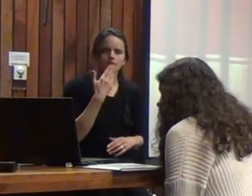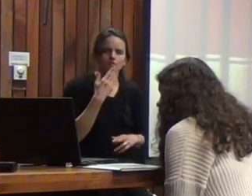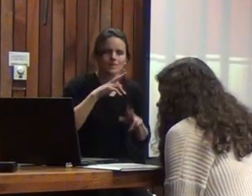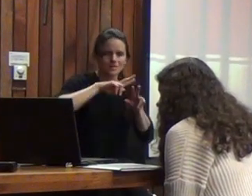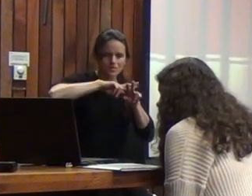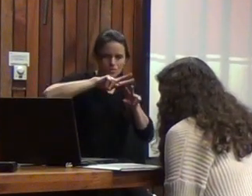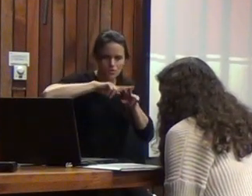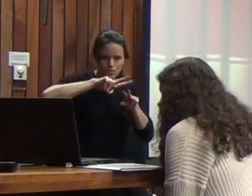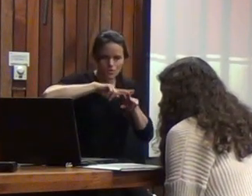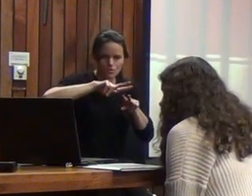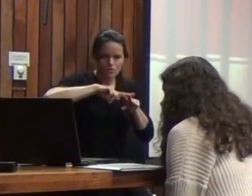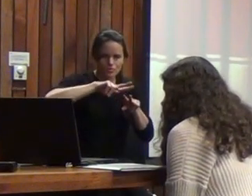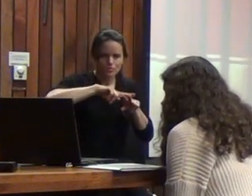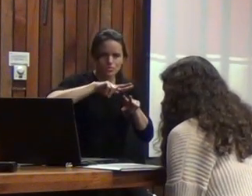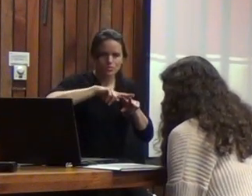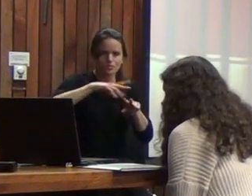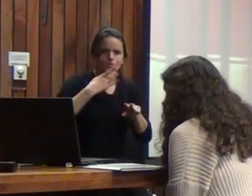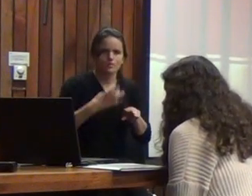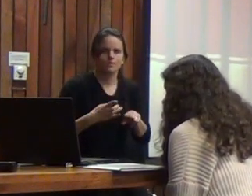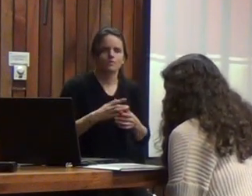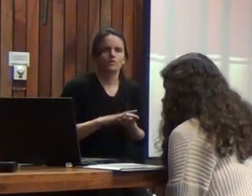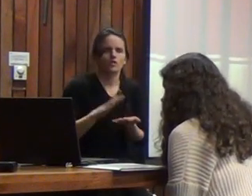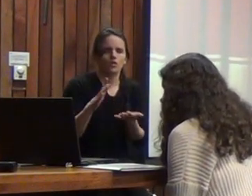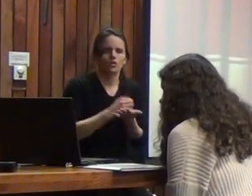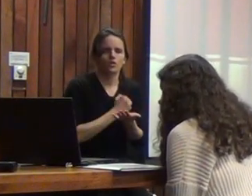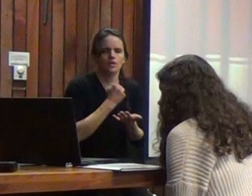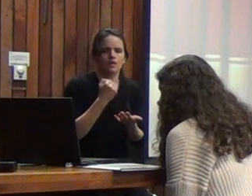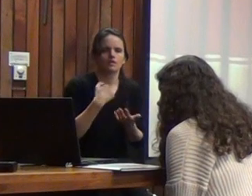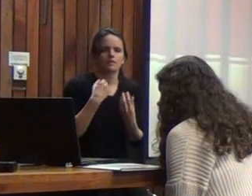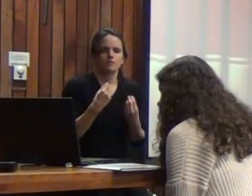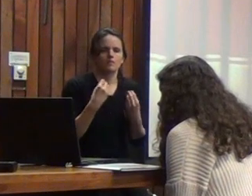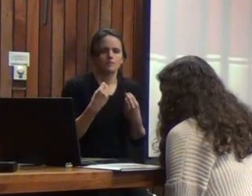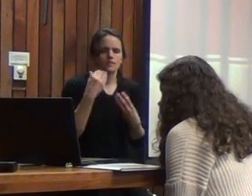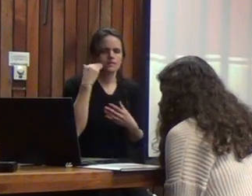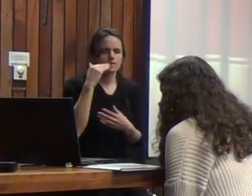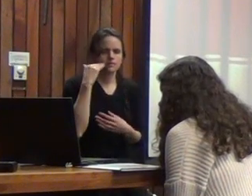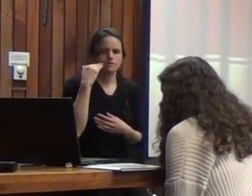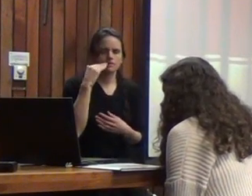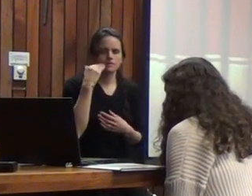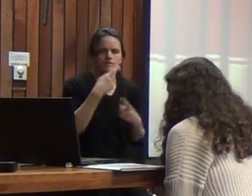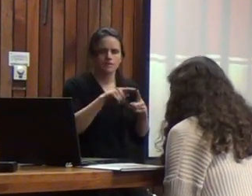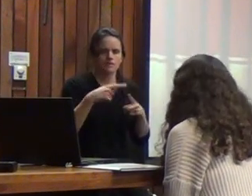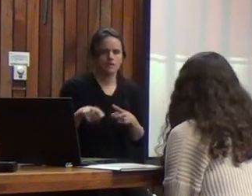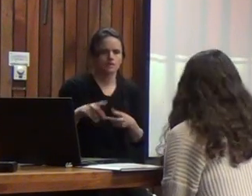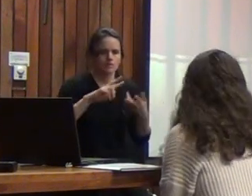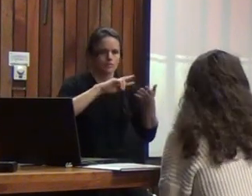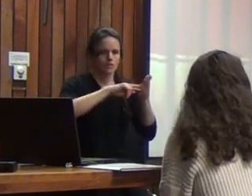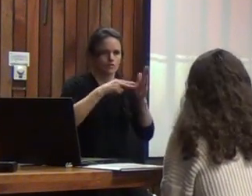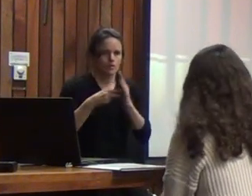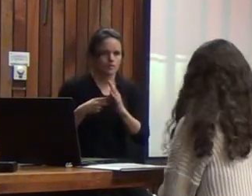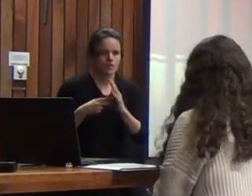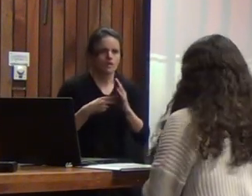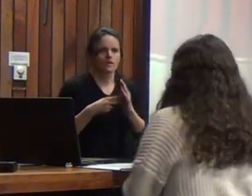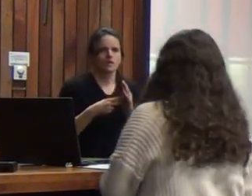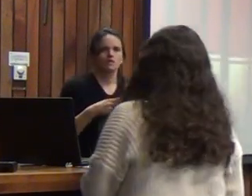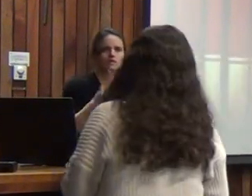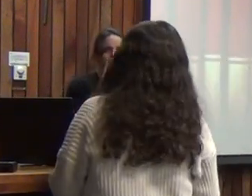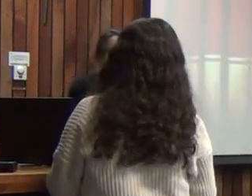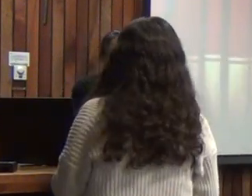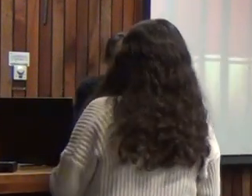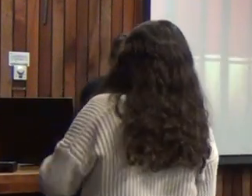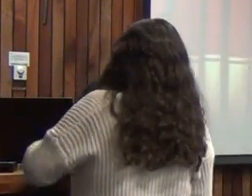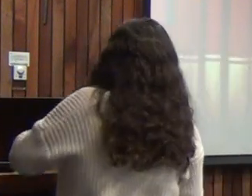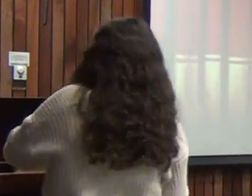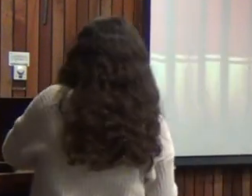para determinar realmente qué le está pasando a este niño y cuáles son los distintos factores que están influyendo en su aprendizaje en ese momento